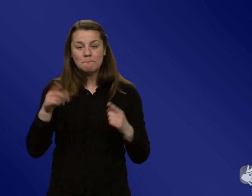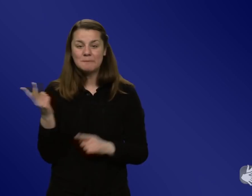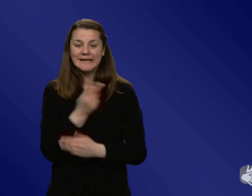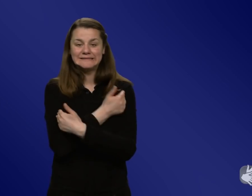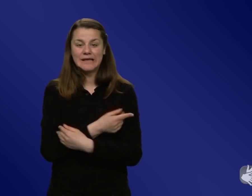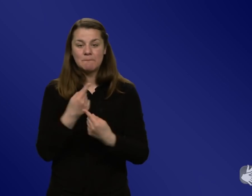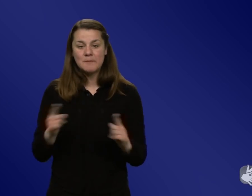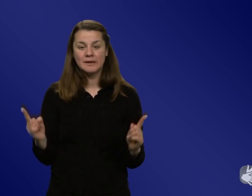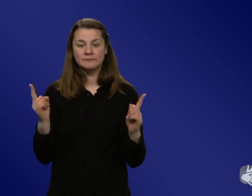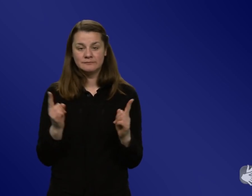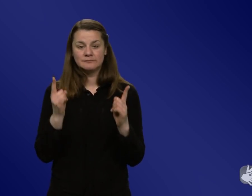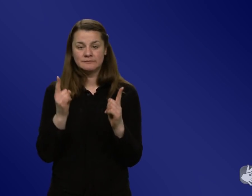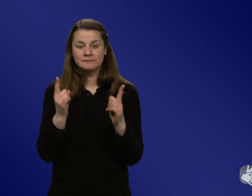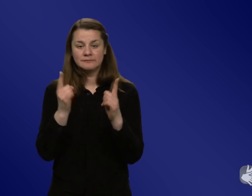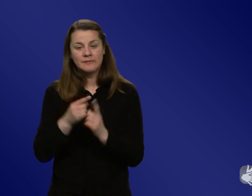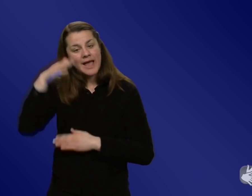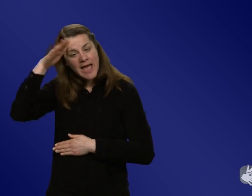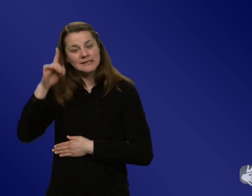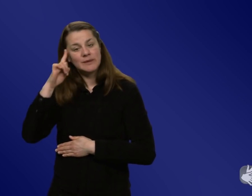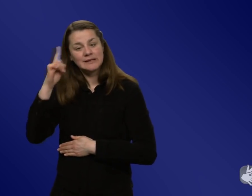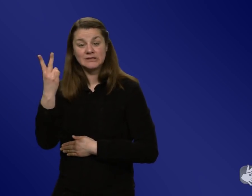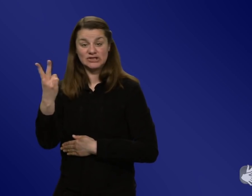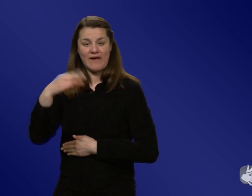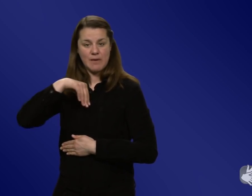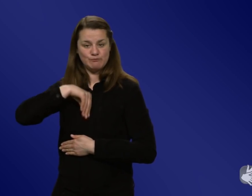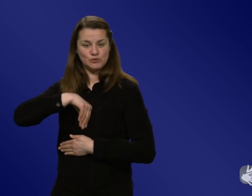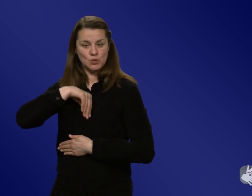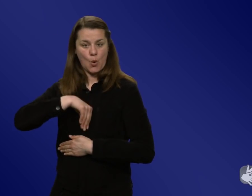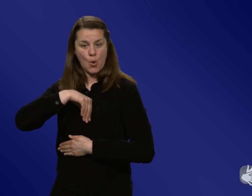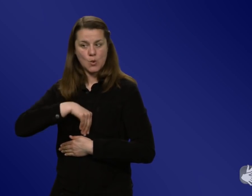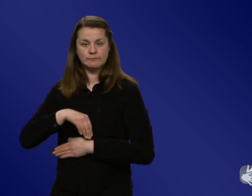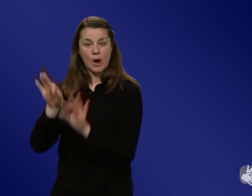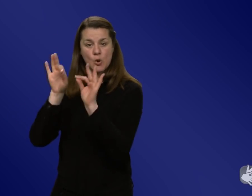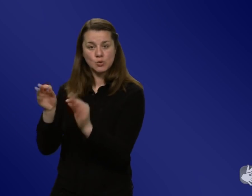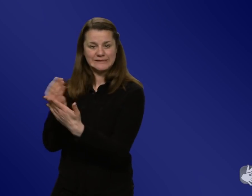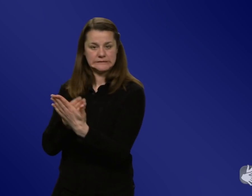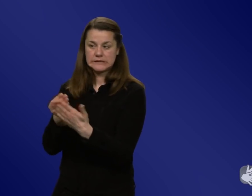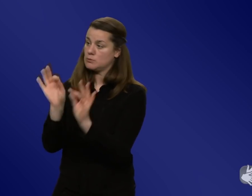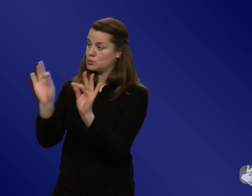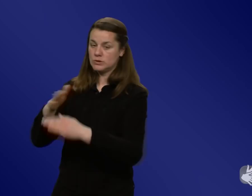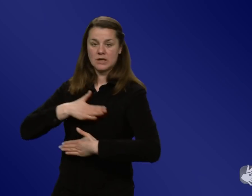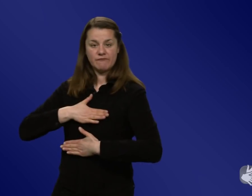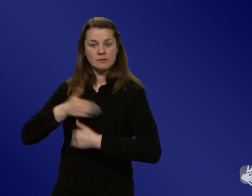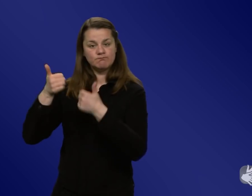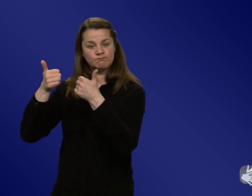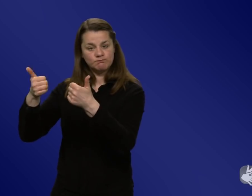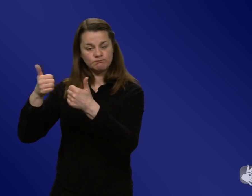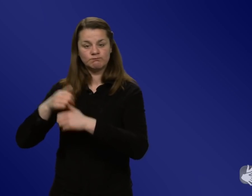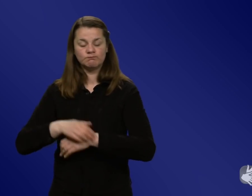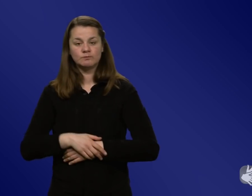Psychologen im Expertenrat, das finde ich jetzt schon mal ein sehr, sehr gutes Zeichen und das wird vielleicht einfach auch weiter